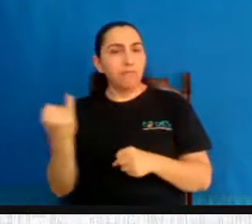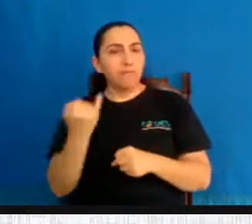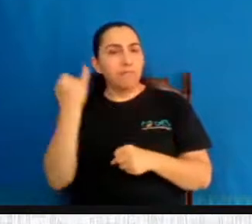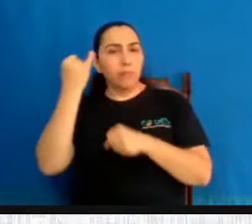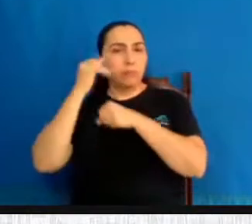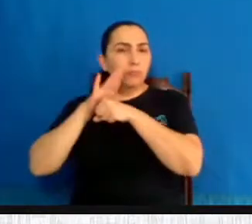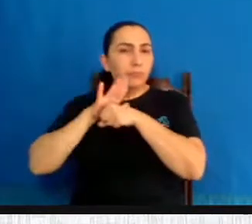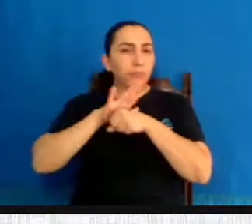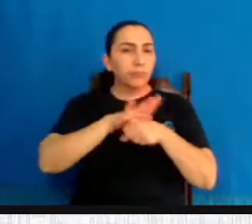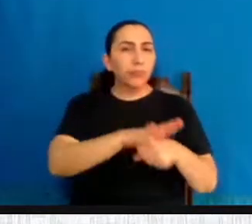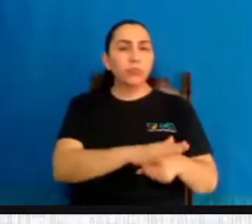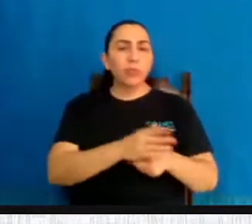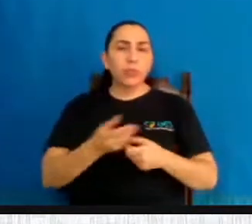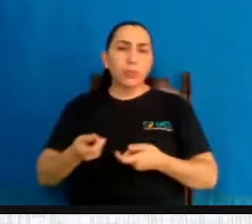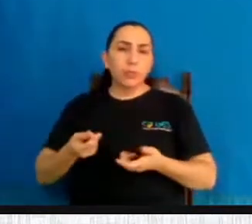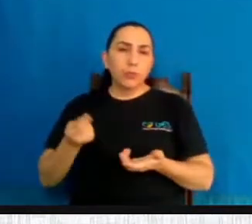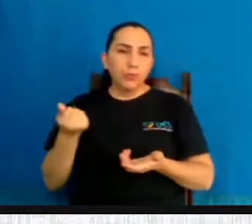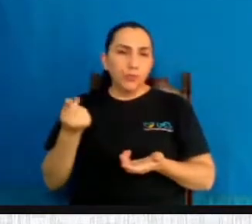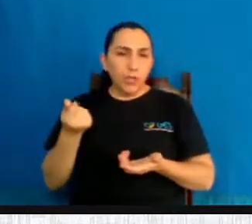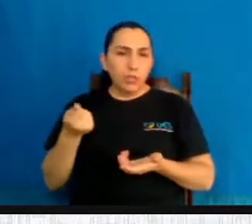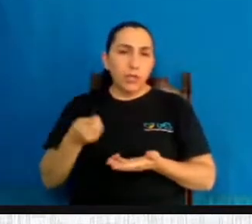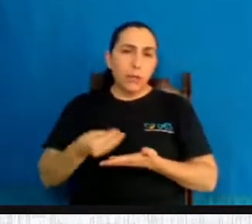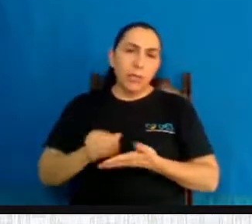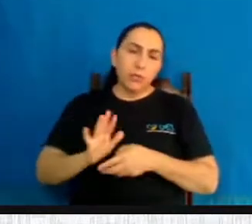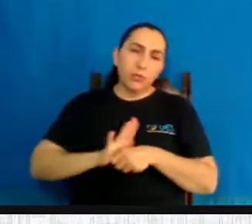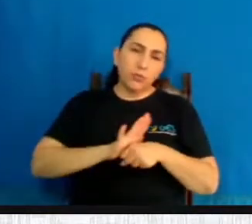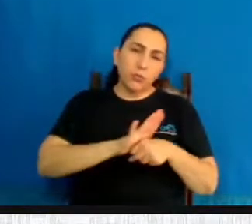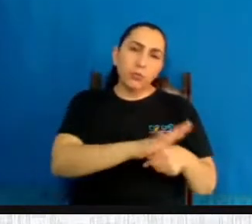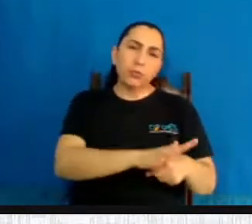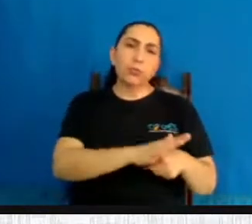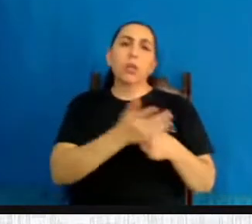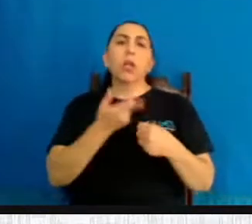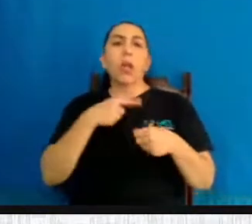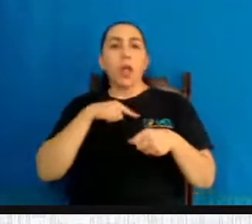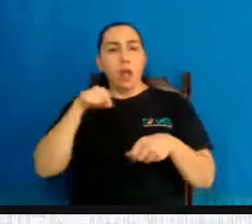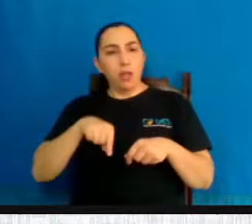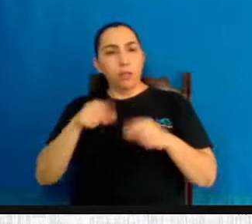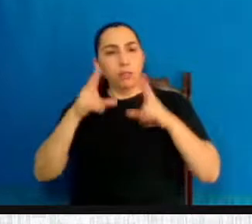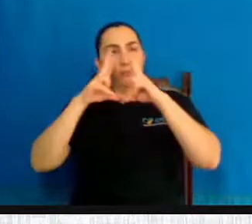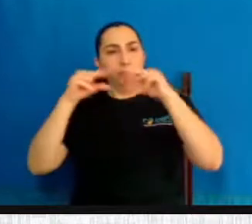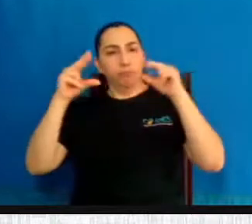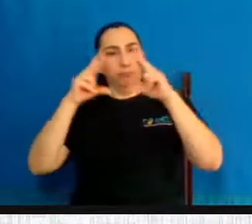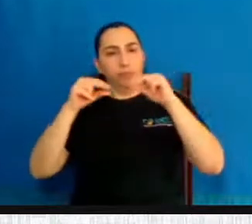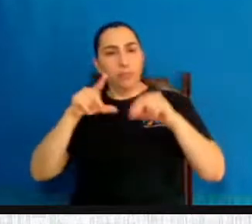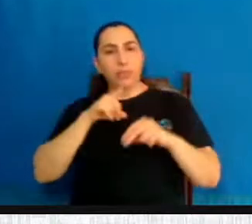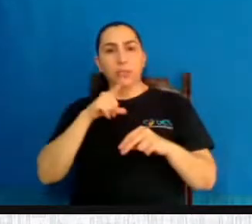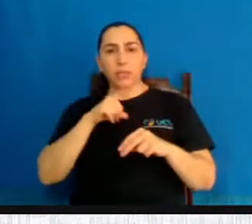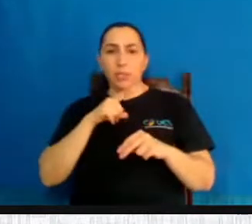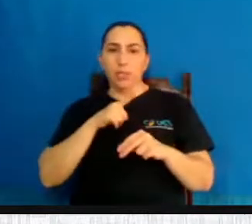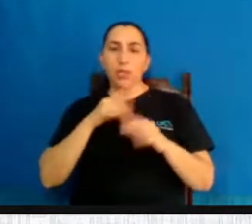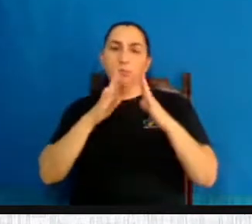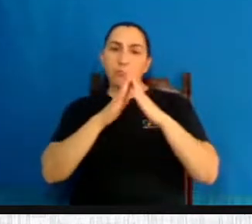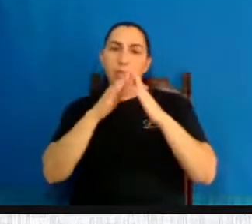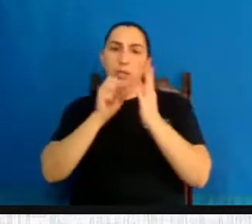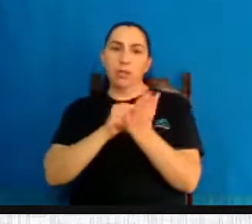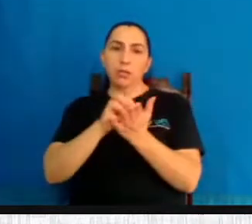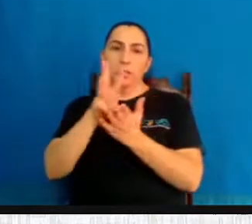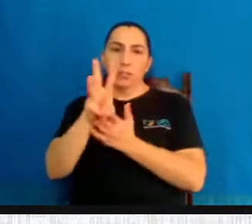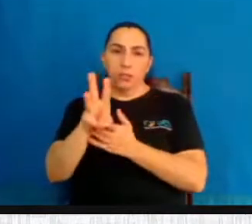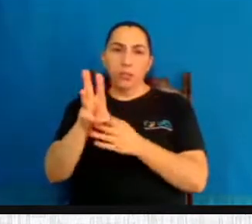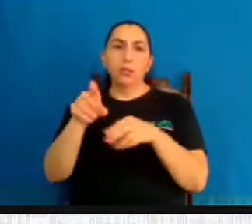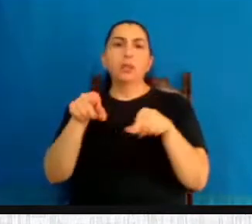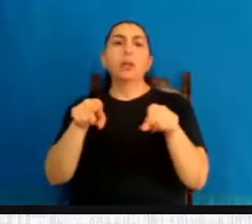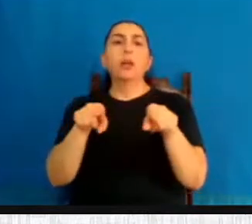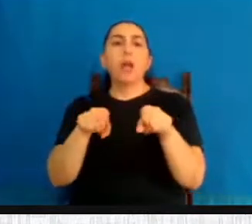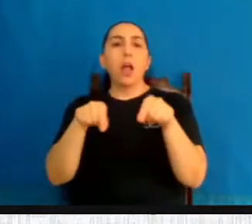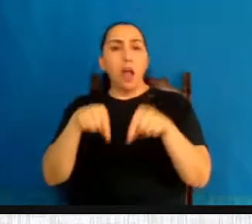sim, ajuda financeiramente, tem instituições, por exemplo, aqui em Brasília, inclusive centros espírita, como Sociedade Espírita Alta de Sousa, aqui em